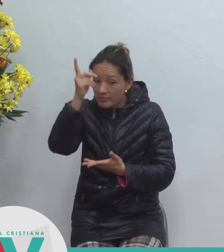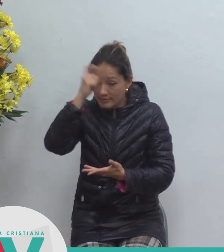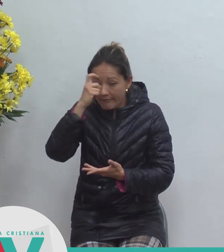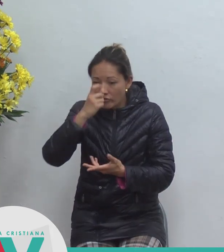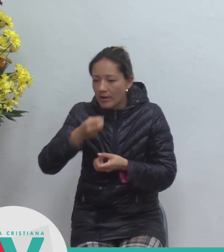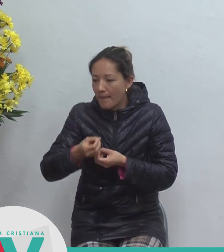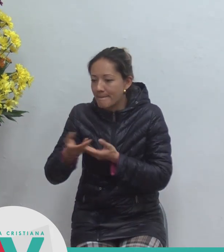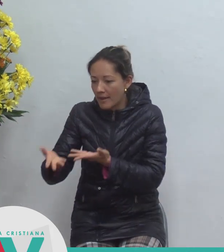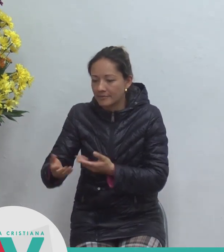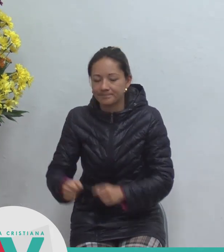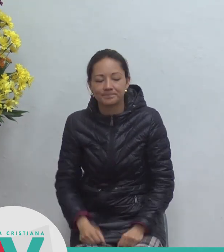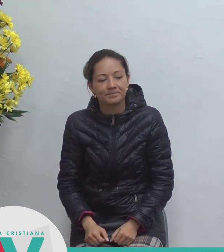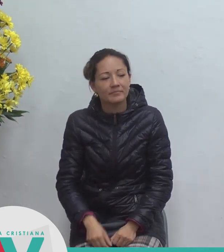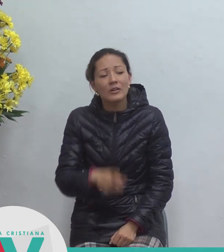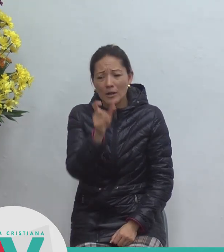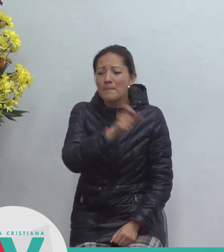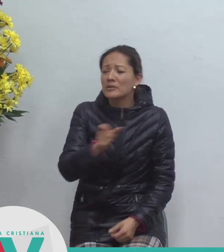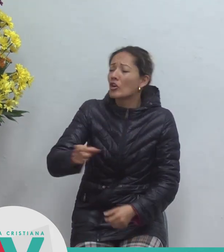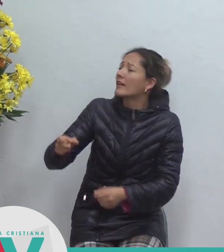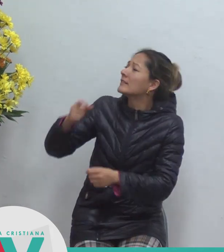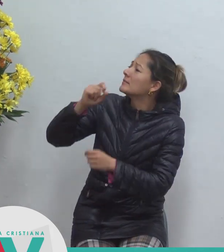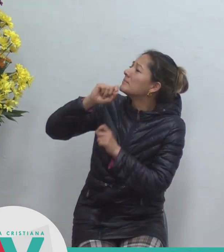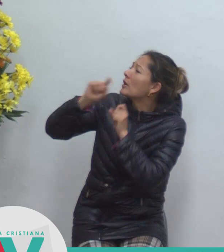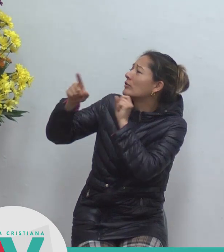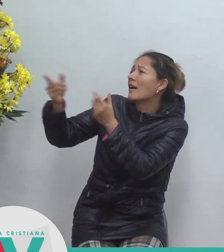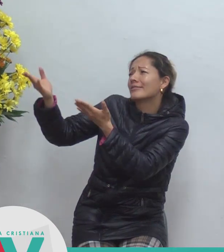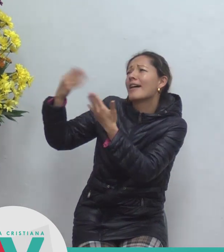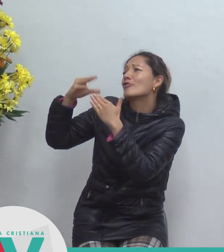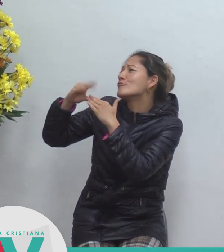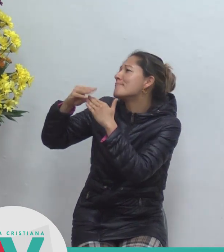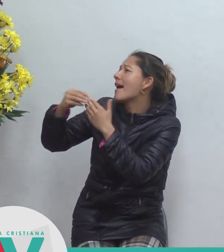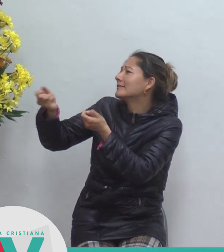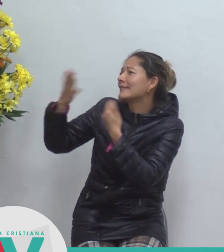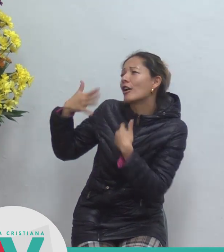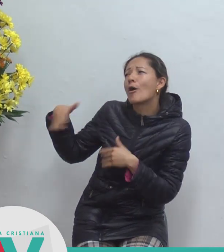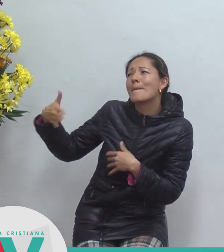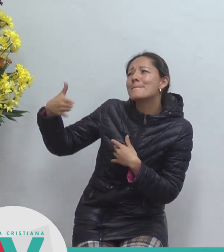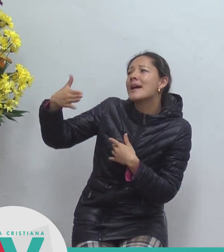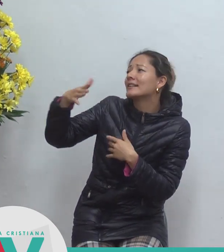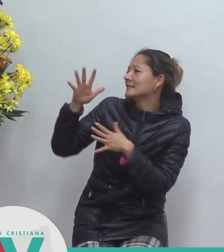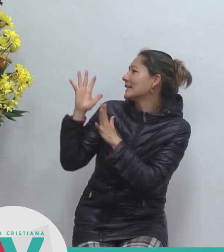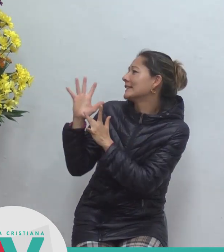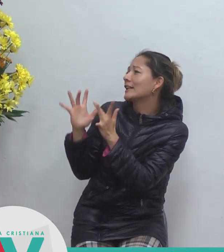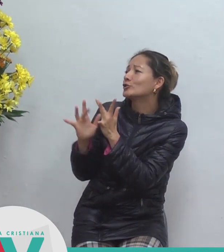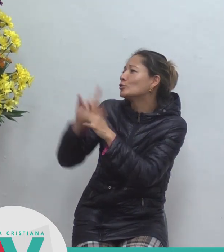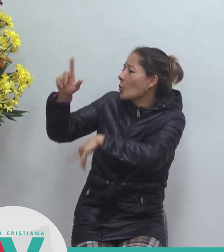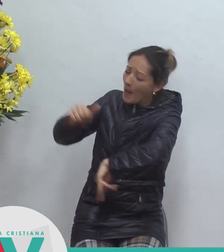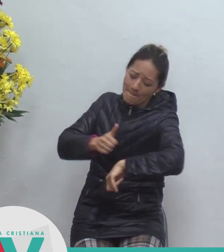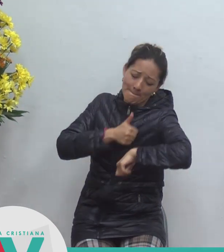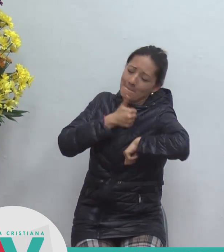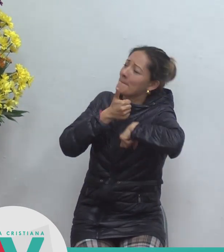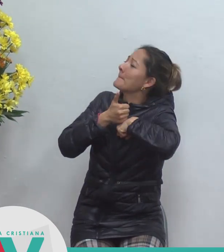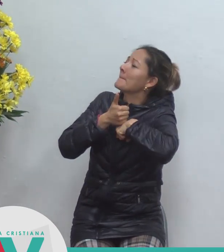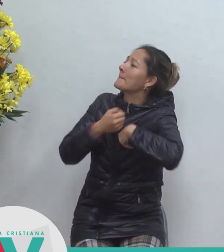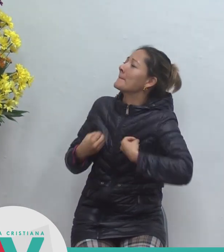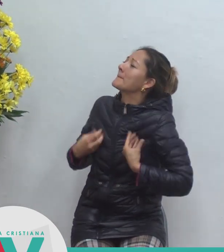entonces ellos estaban ahí danos pan y danos peces nosotros te vamos a hacer rey de nuestra vida y le dice entonces ellos dicen